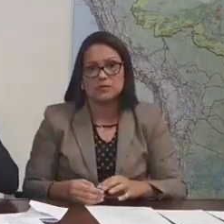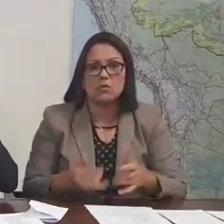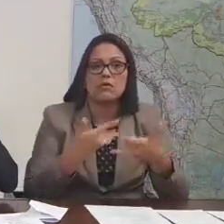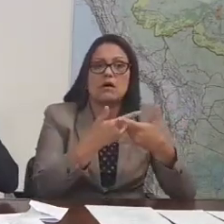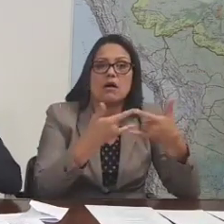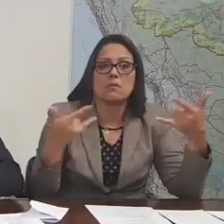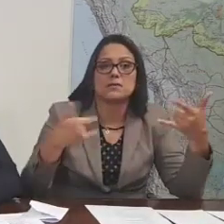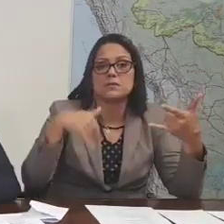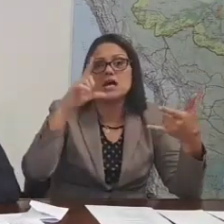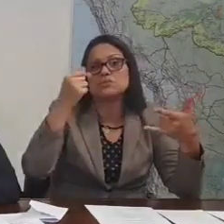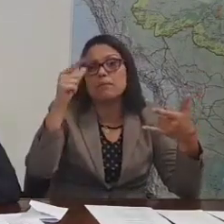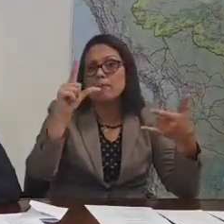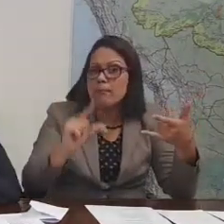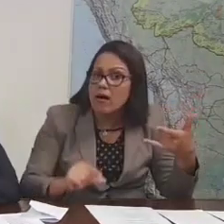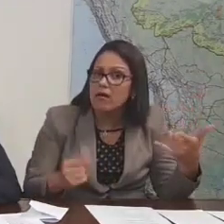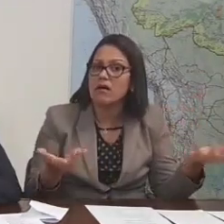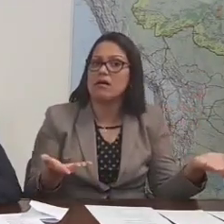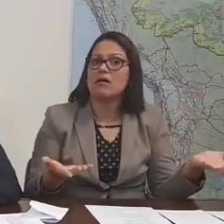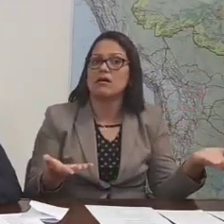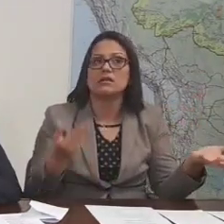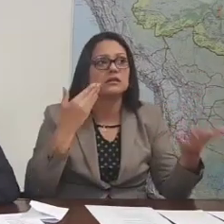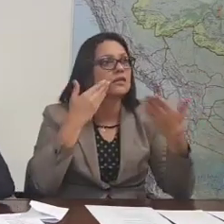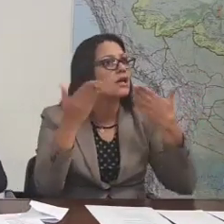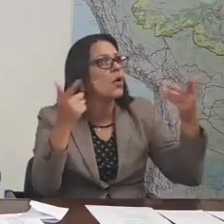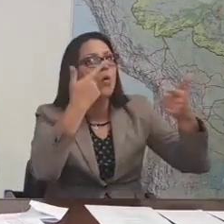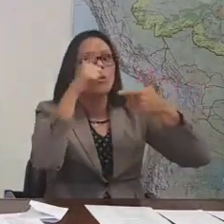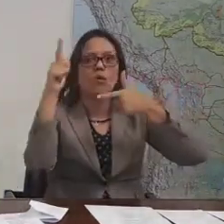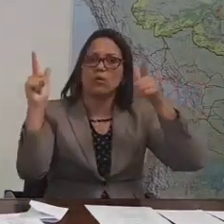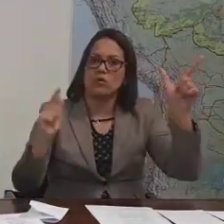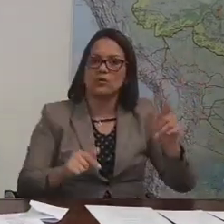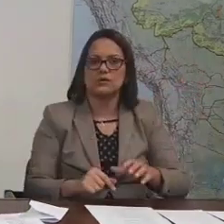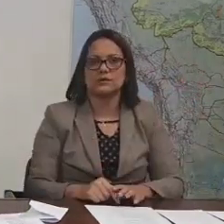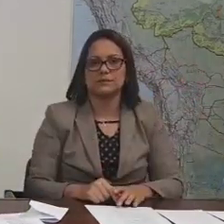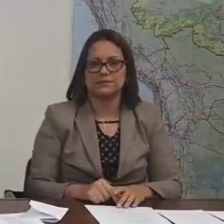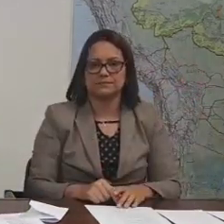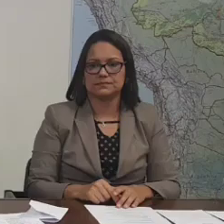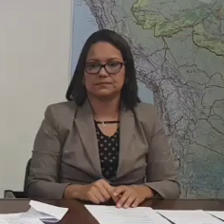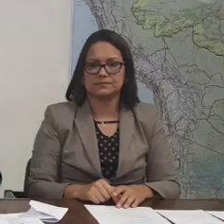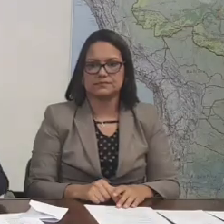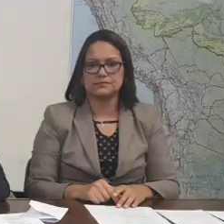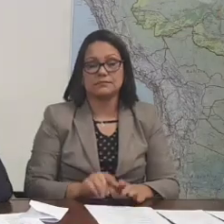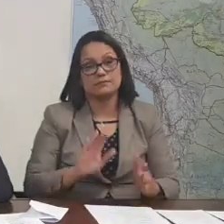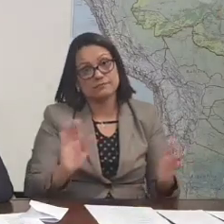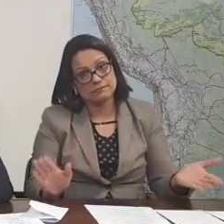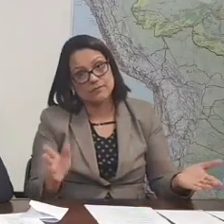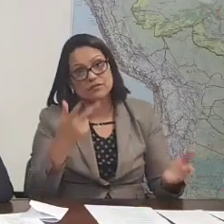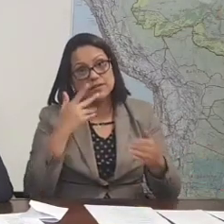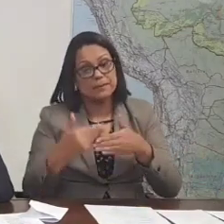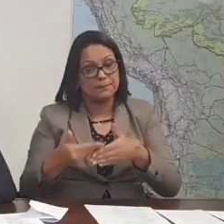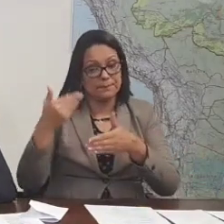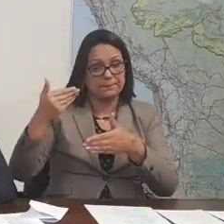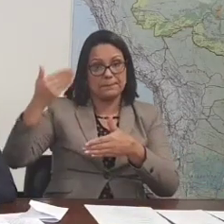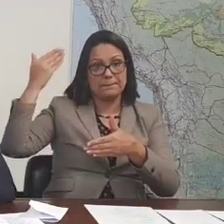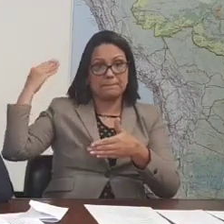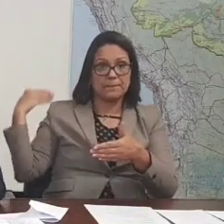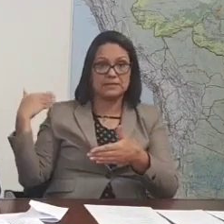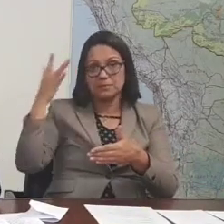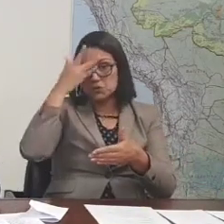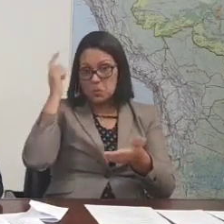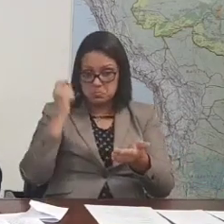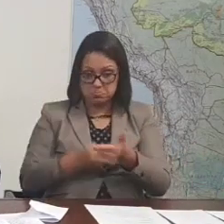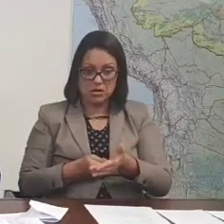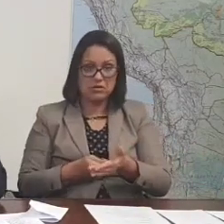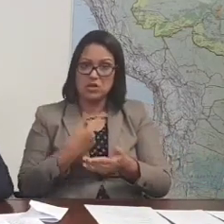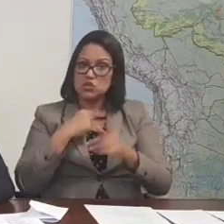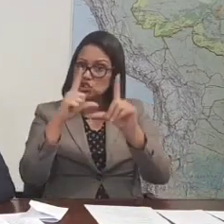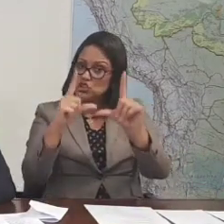vai ficar mais barata, presidente, abrindo concorrência. Daí eles falam, né? Ah, quando lá atrás passou a cobrar, não diminuiu. Naquela